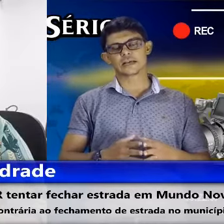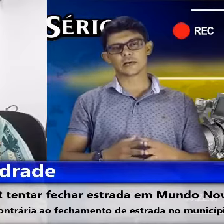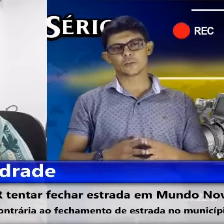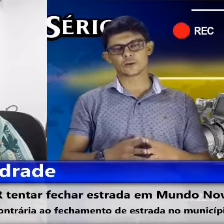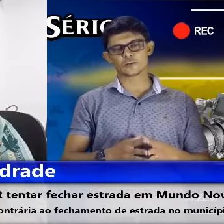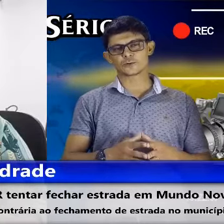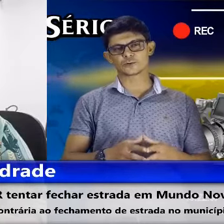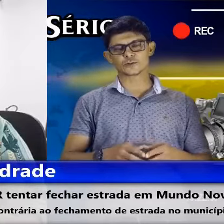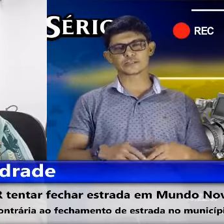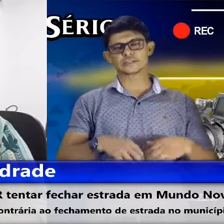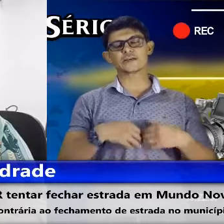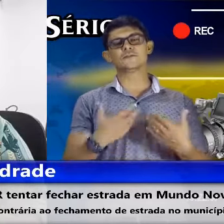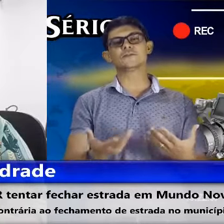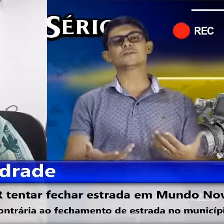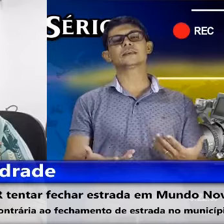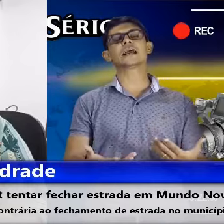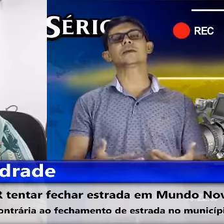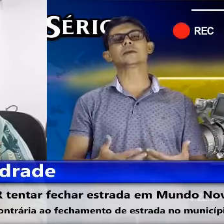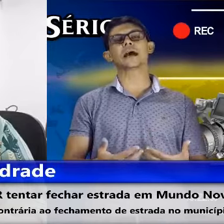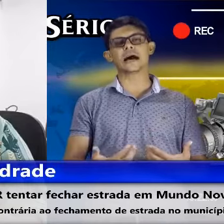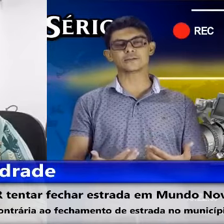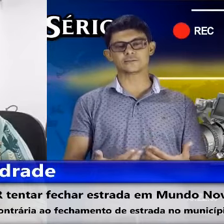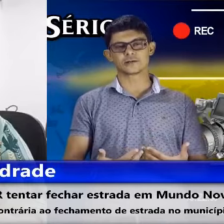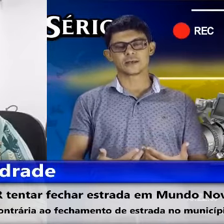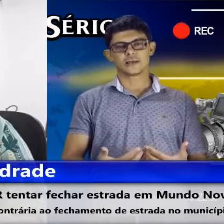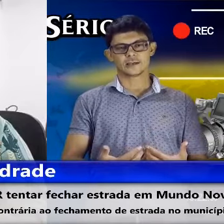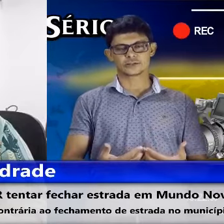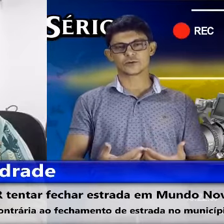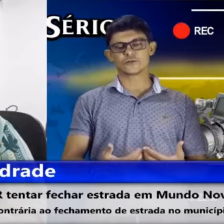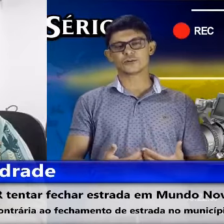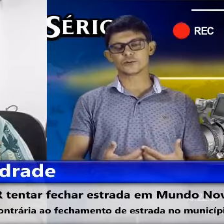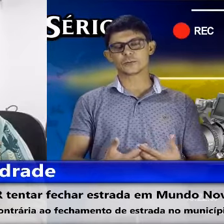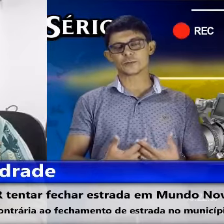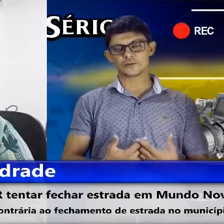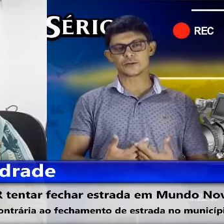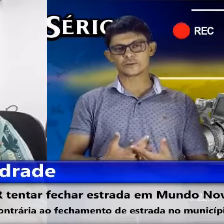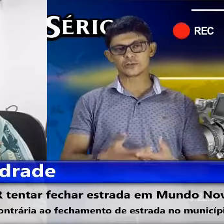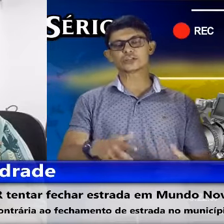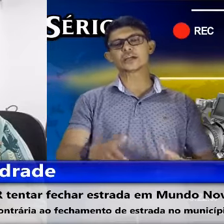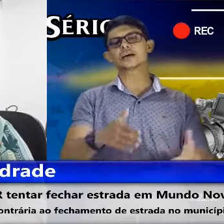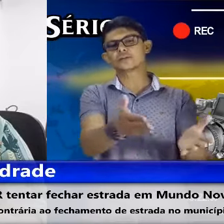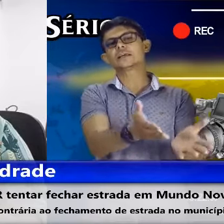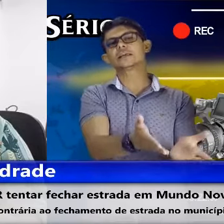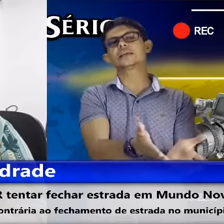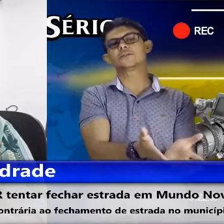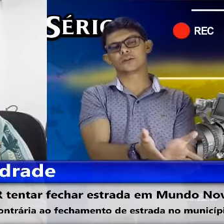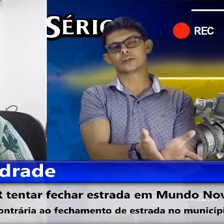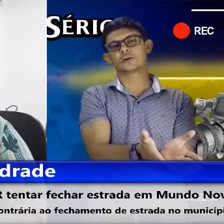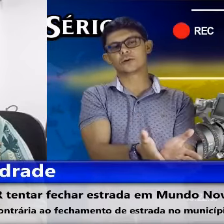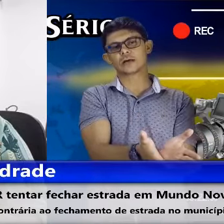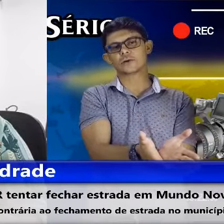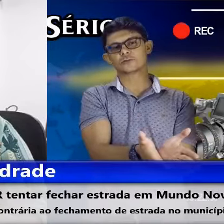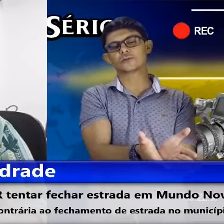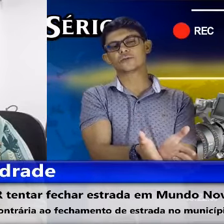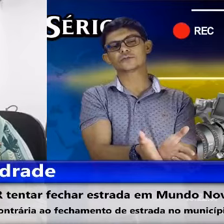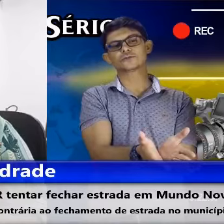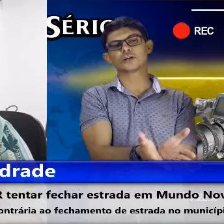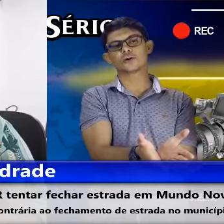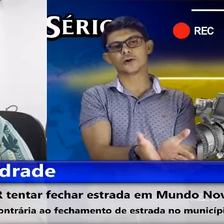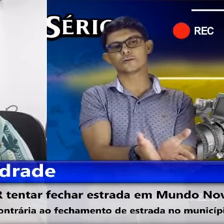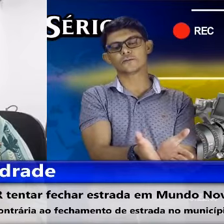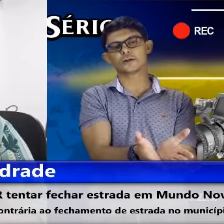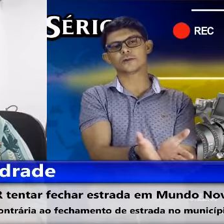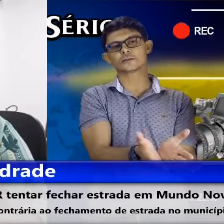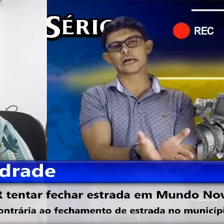eles alegaram para os produtores que já haviam encaminhado este ofício para a prefeitura indicando que iria fechar o local. Esse ofício